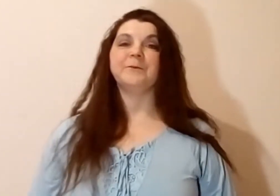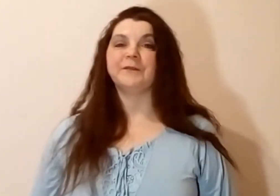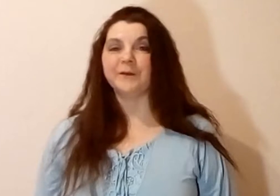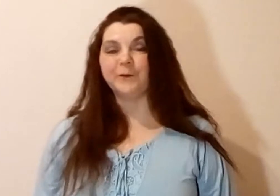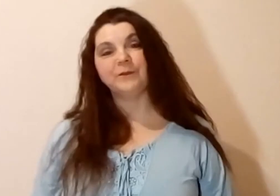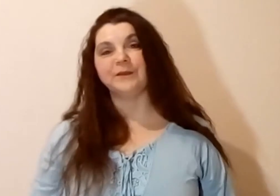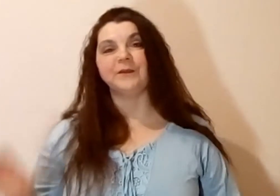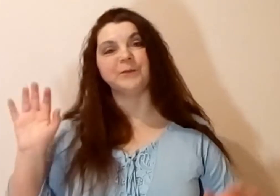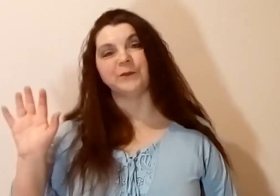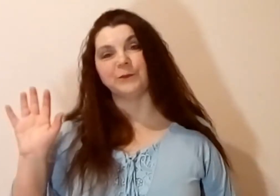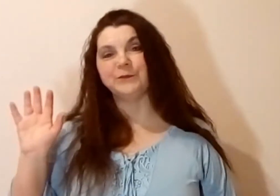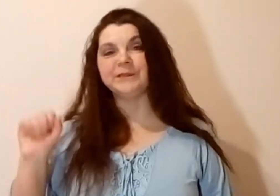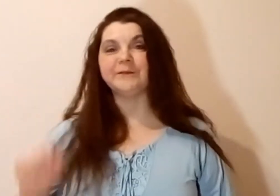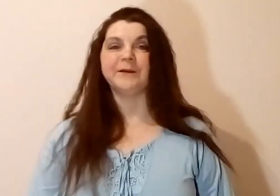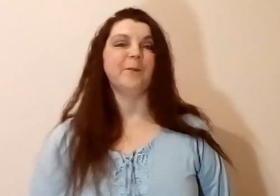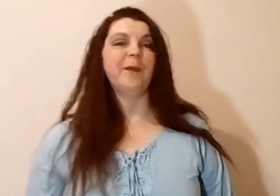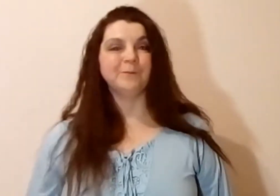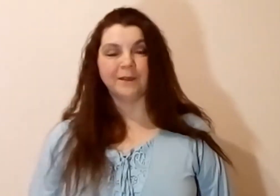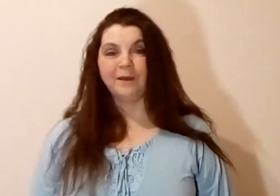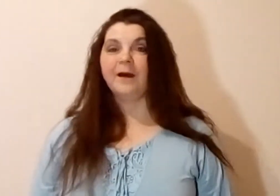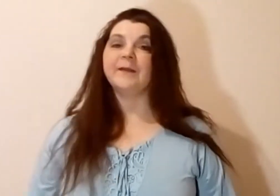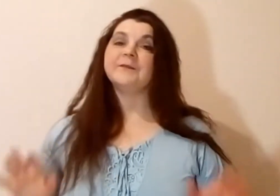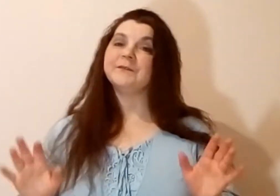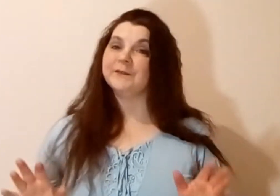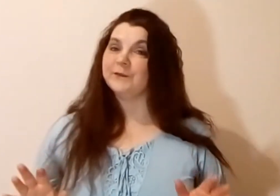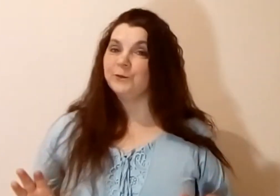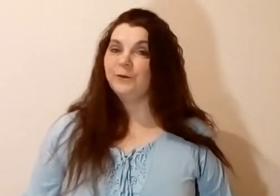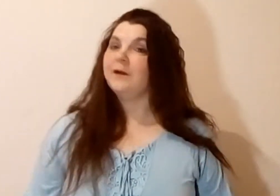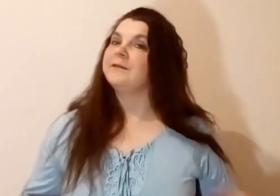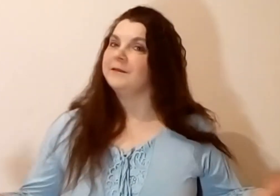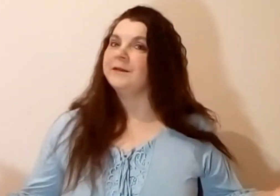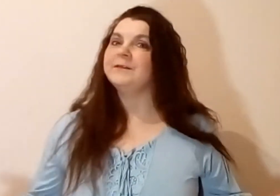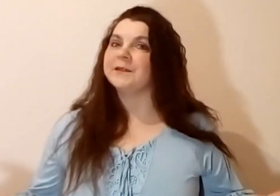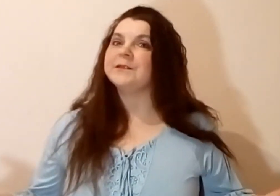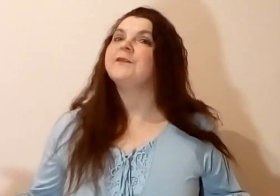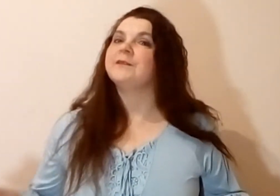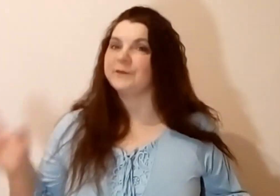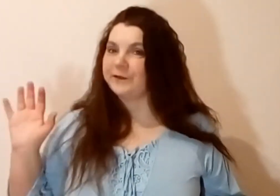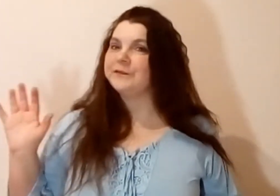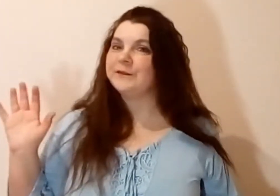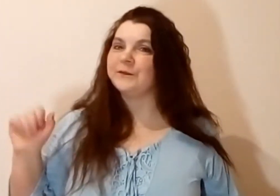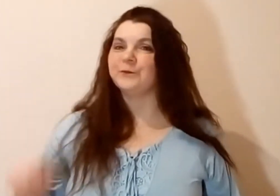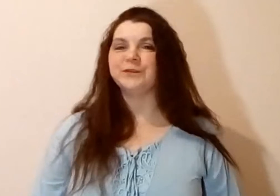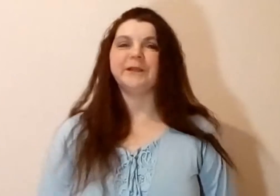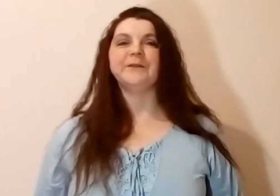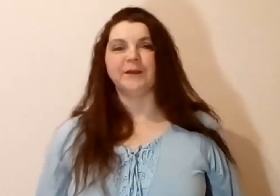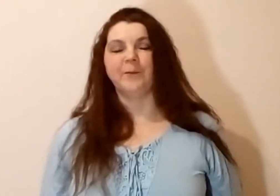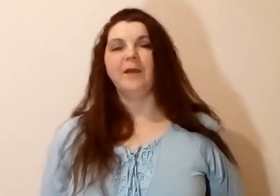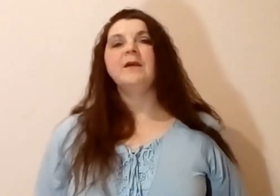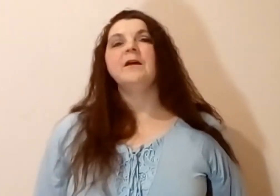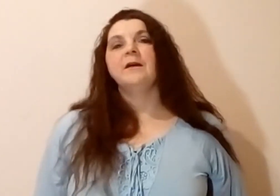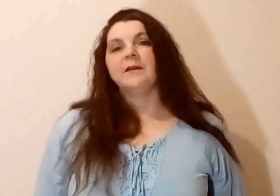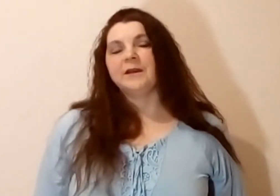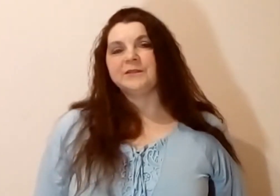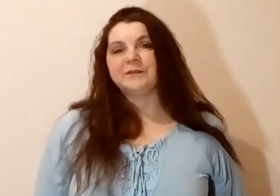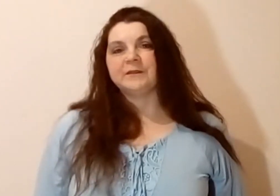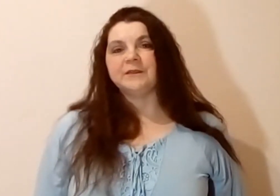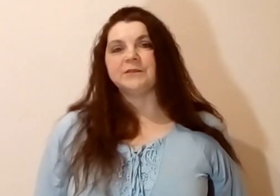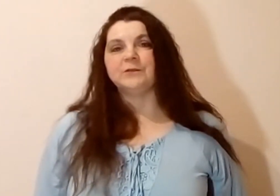поздороваться не с пятию человеками, а с двадцатью или даже с тридцатью человеками. Я хочу сказать, что